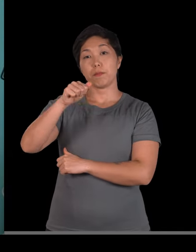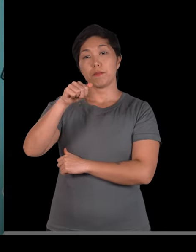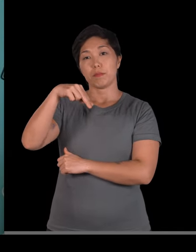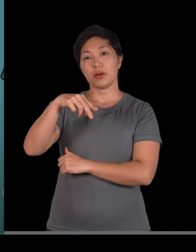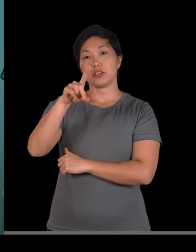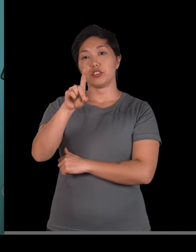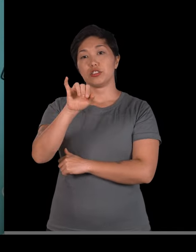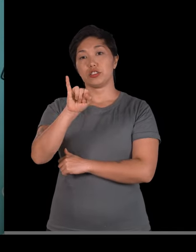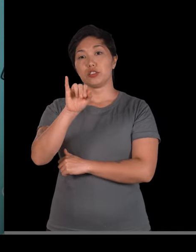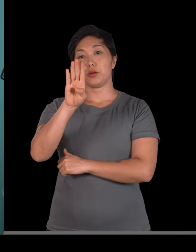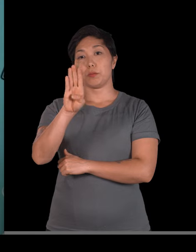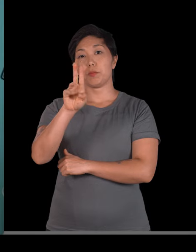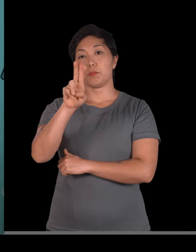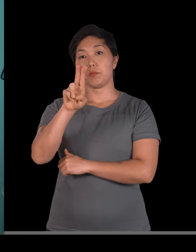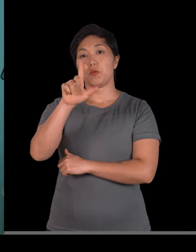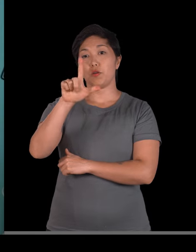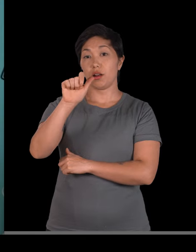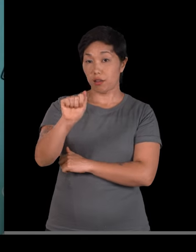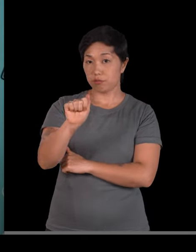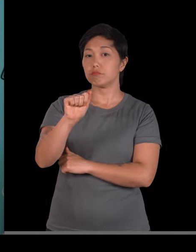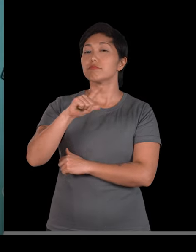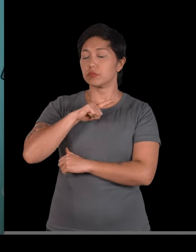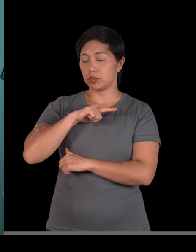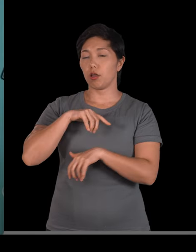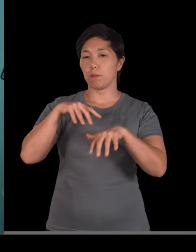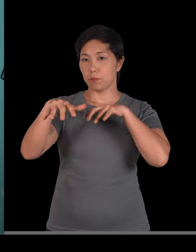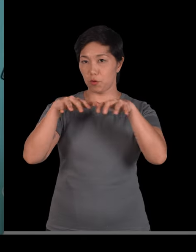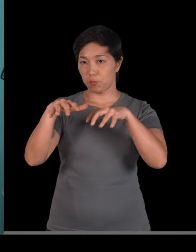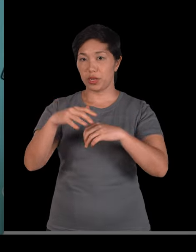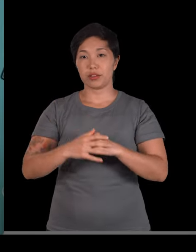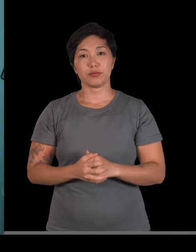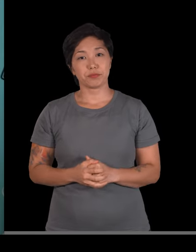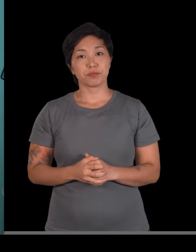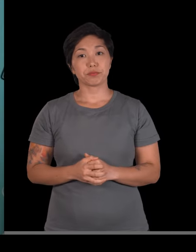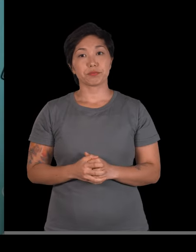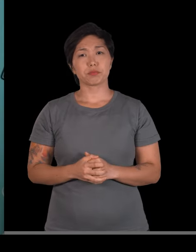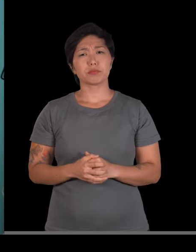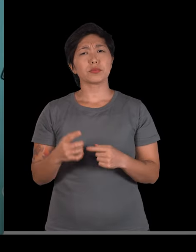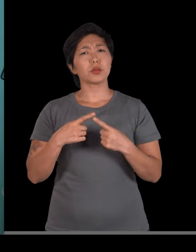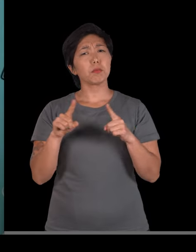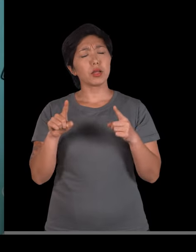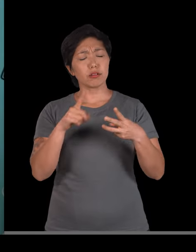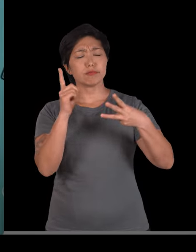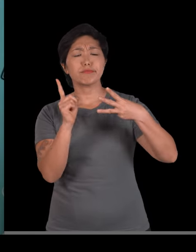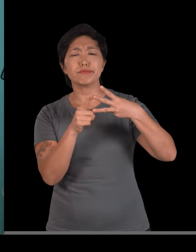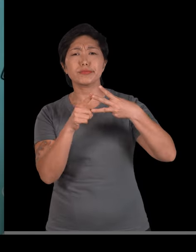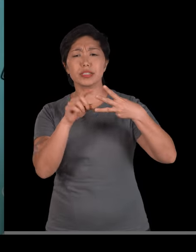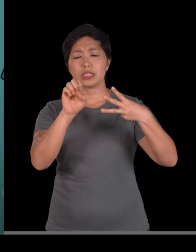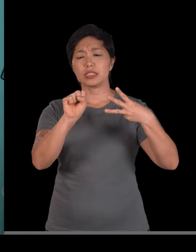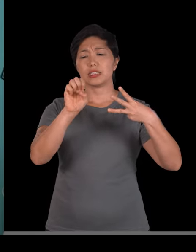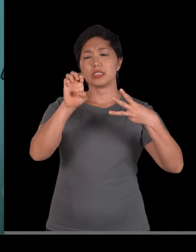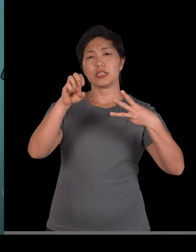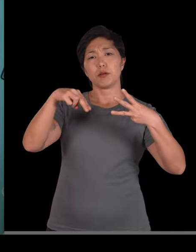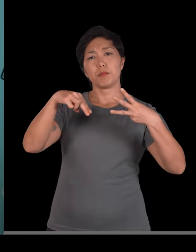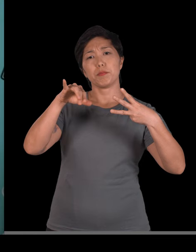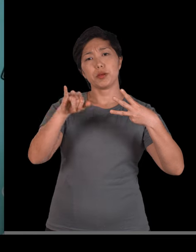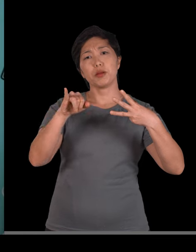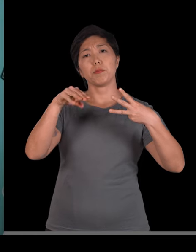peças que vão. Tem aqui uma articulação móvel. Mas e a articulação semimóvel? A gente fala, por exemplo, um